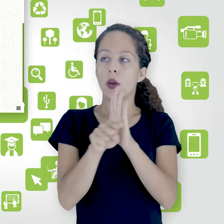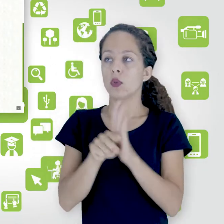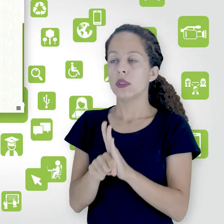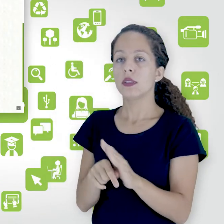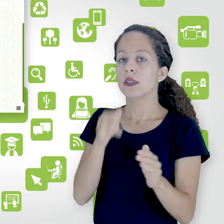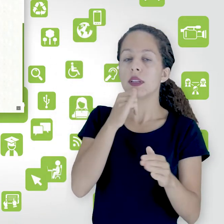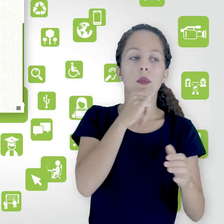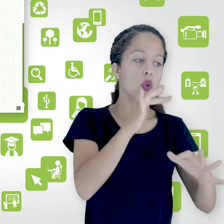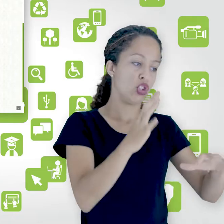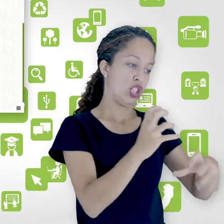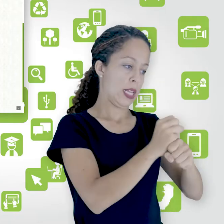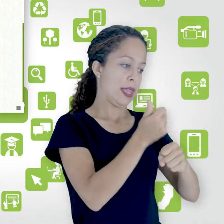acrescentar ao questionário.